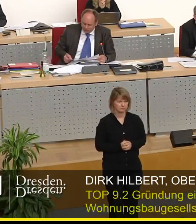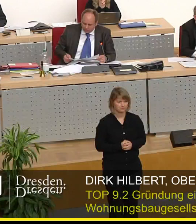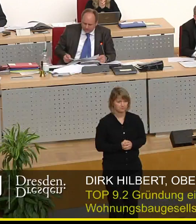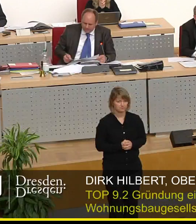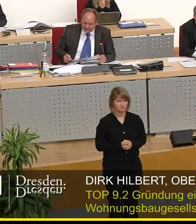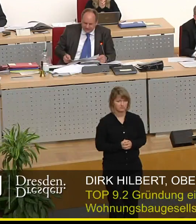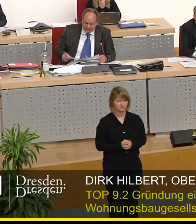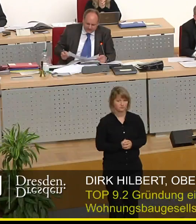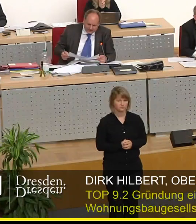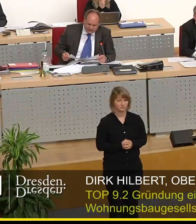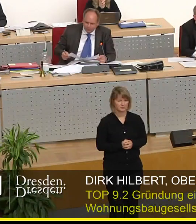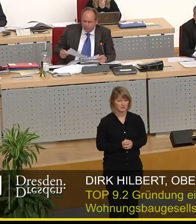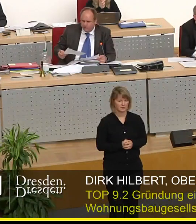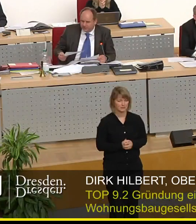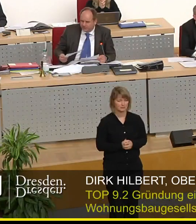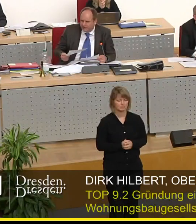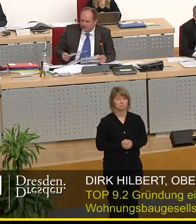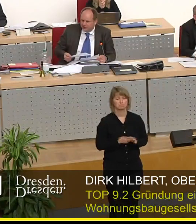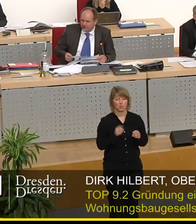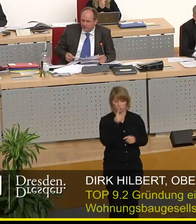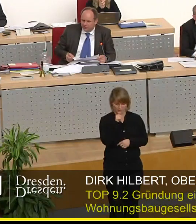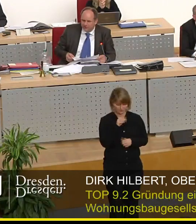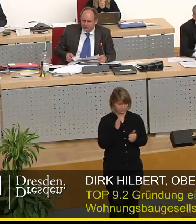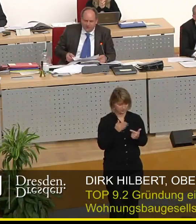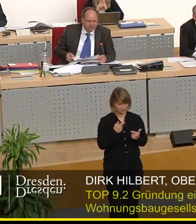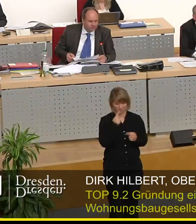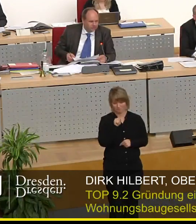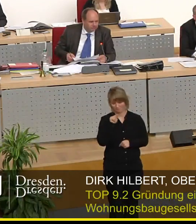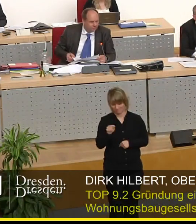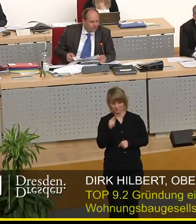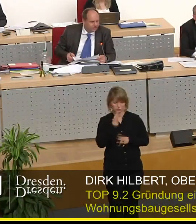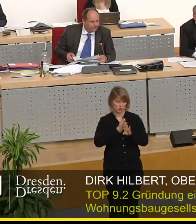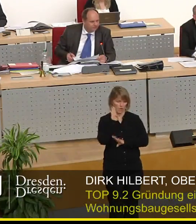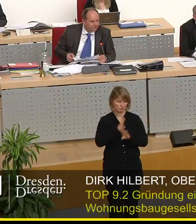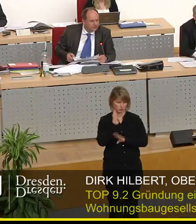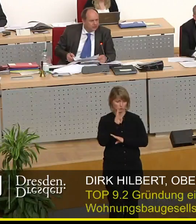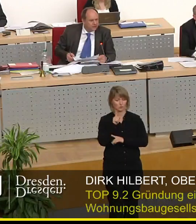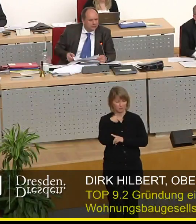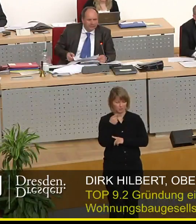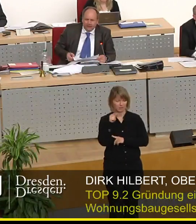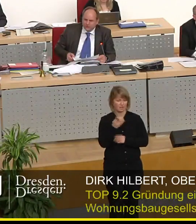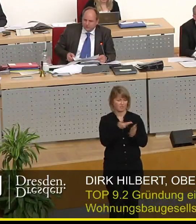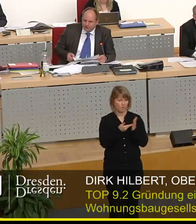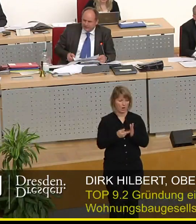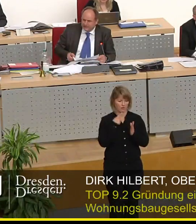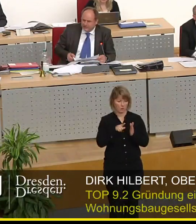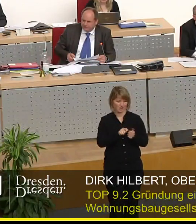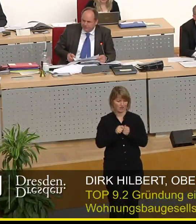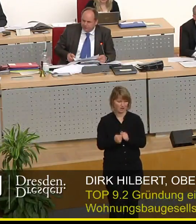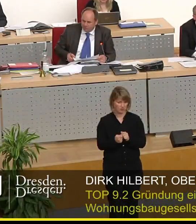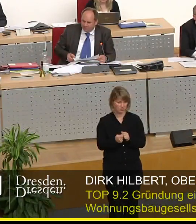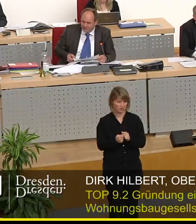und wir dann diesen abstimmen und dann über die geänderte Vorlage also doch